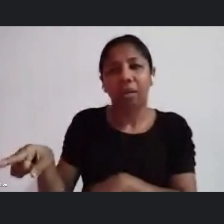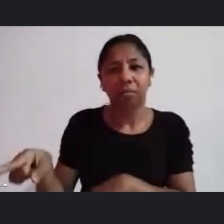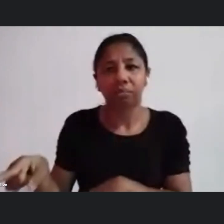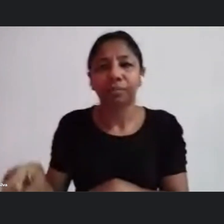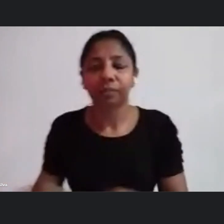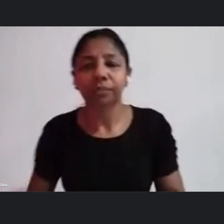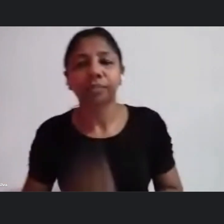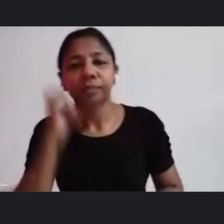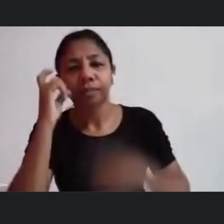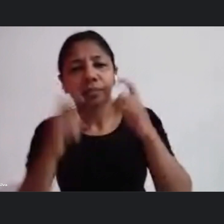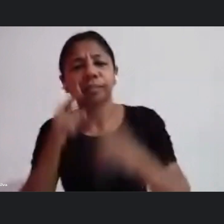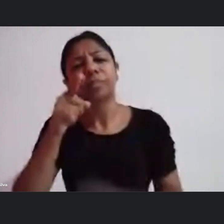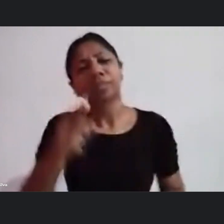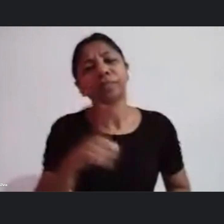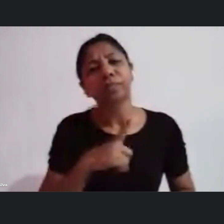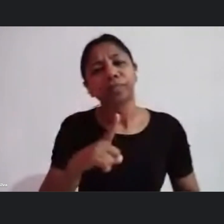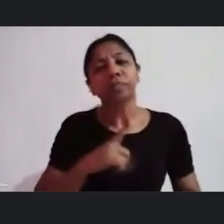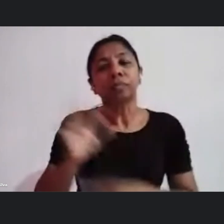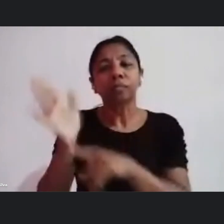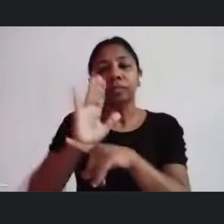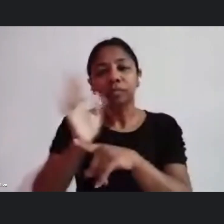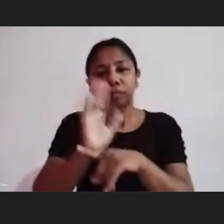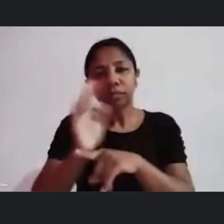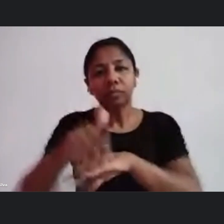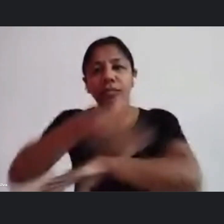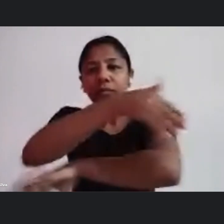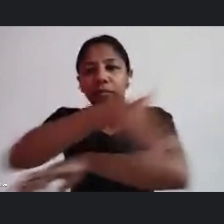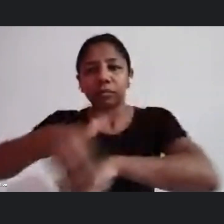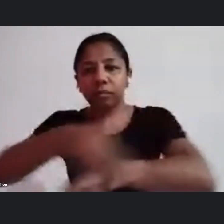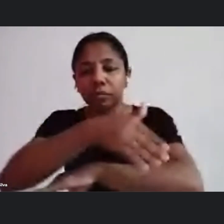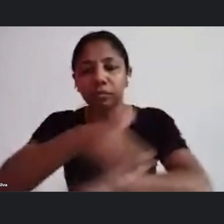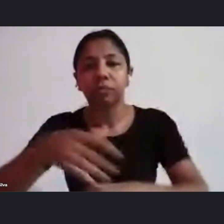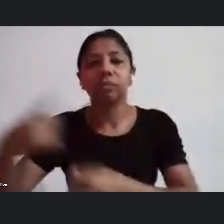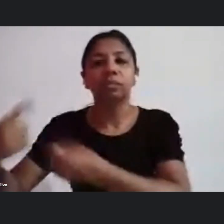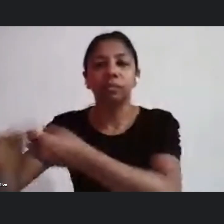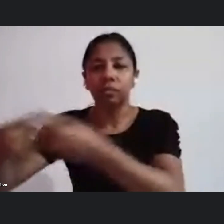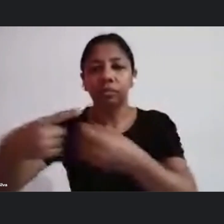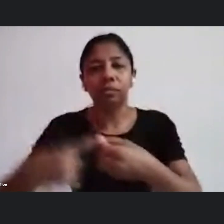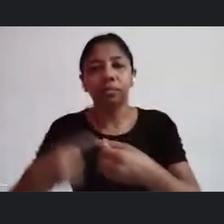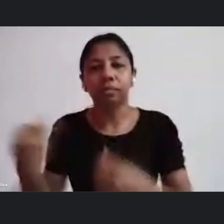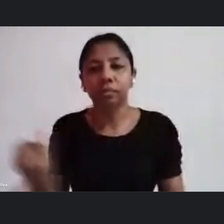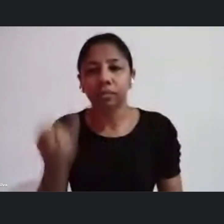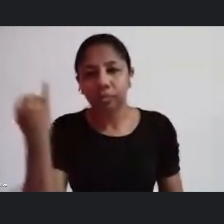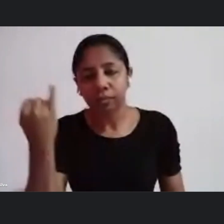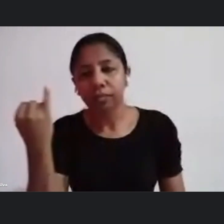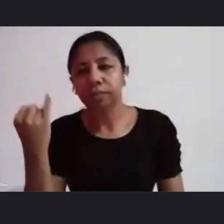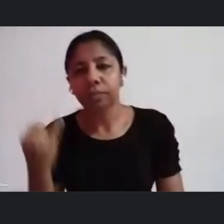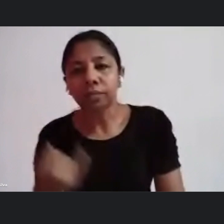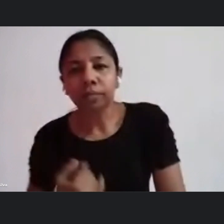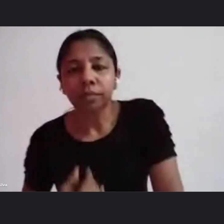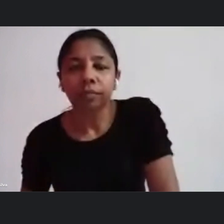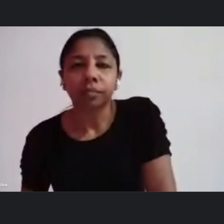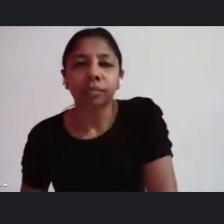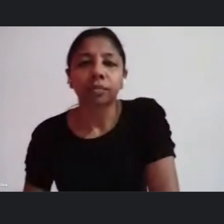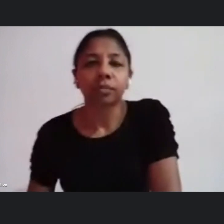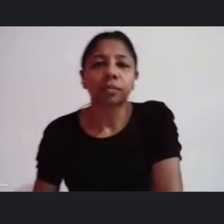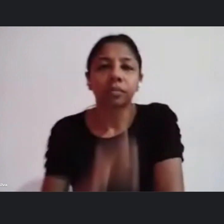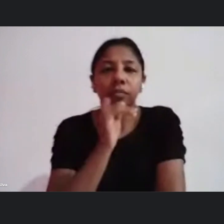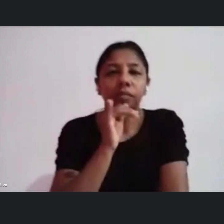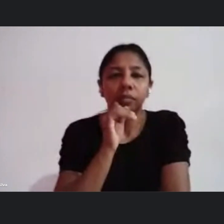tem de levar o cinema para as periferias para a Zona Norte eu também tenho conforme dito quando eu citei o exemplo da